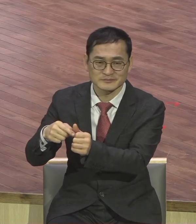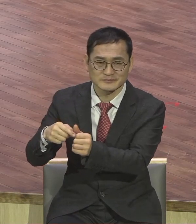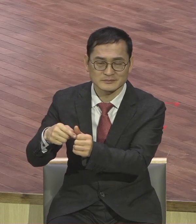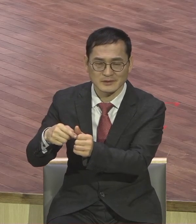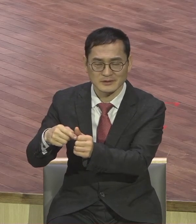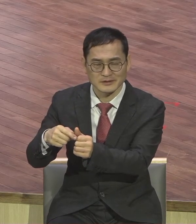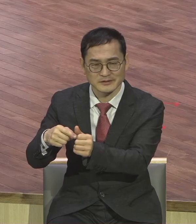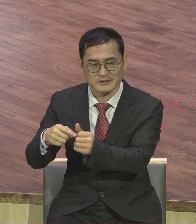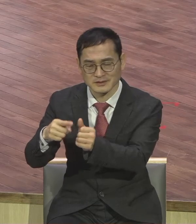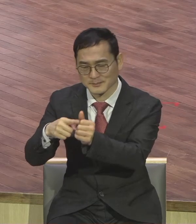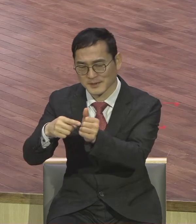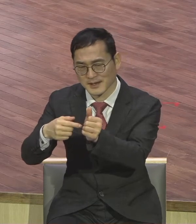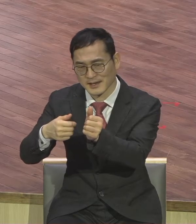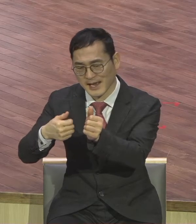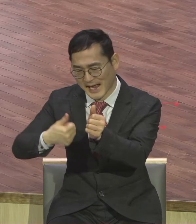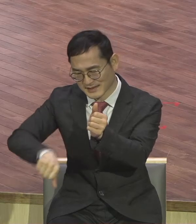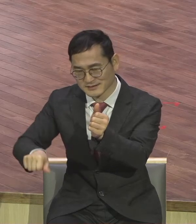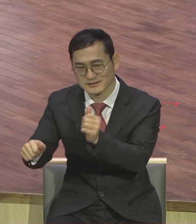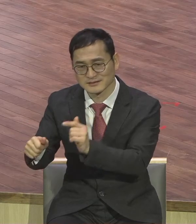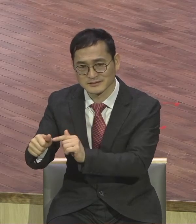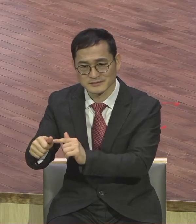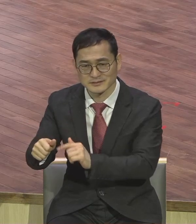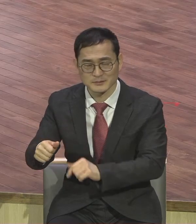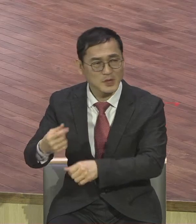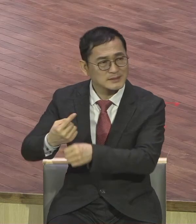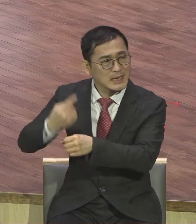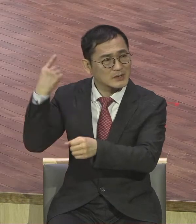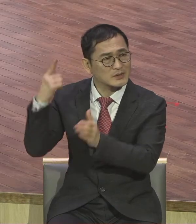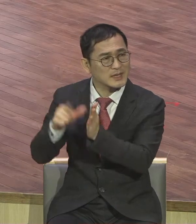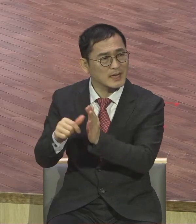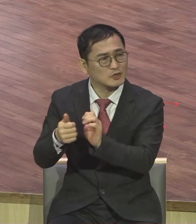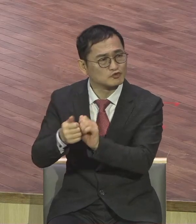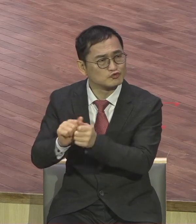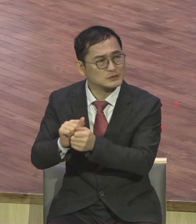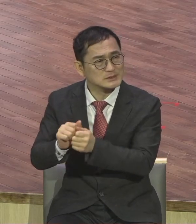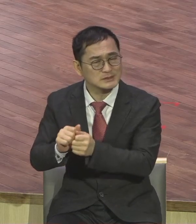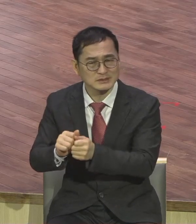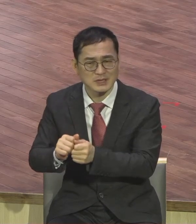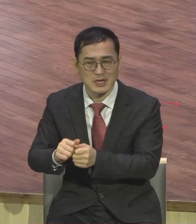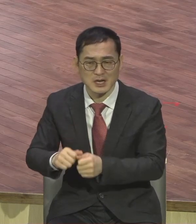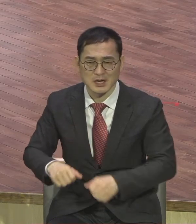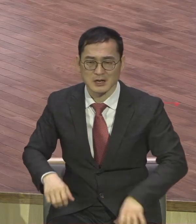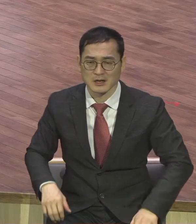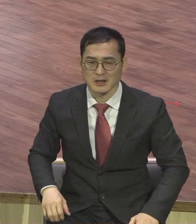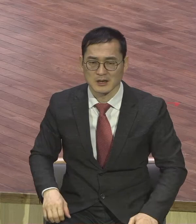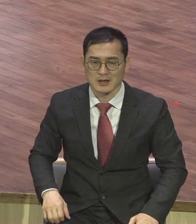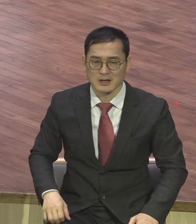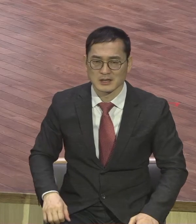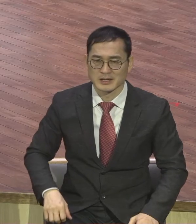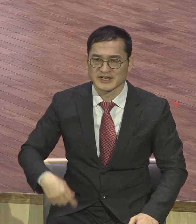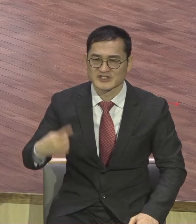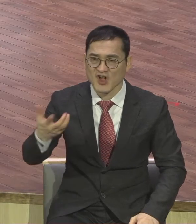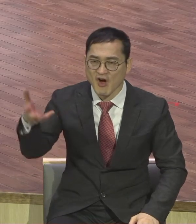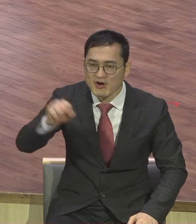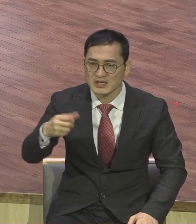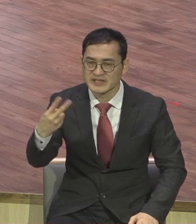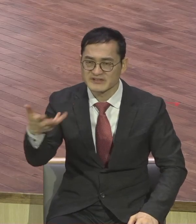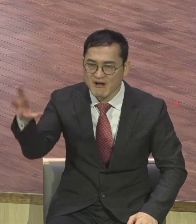몇 천억 작년 주식 배당이 몇 천억 가진 금액이 몇 조지 많아